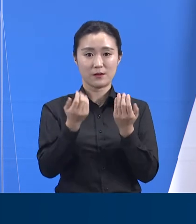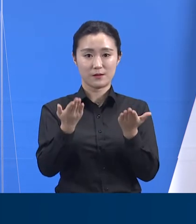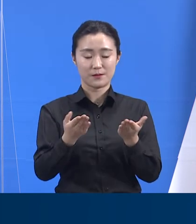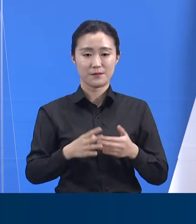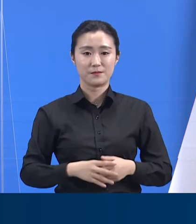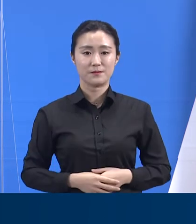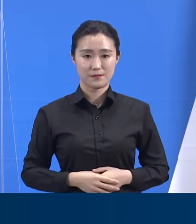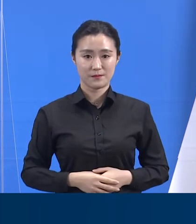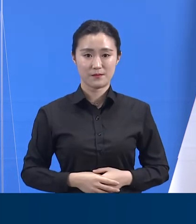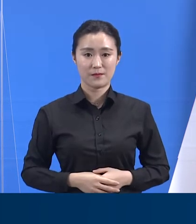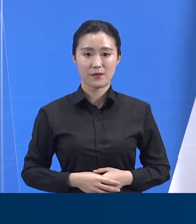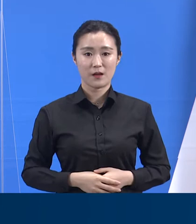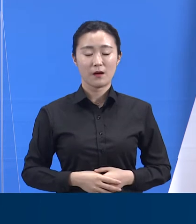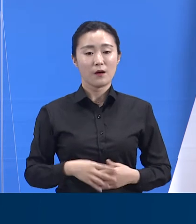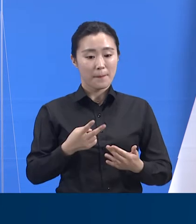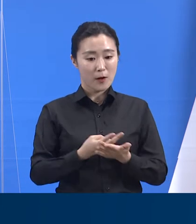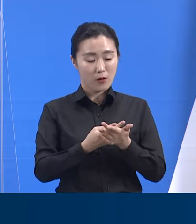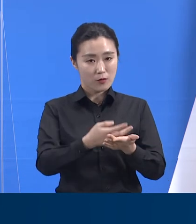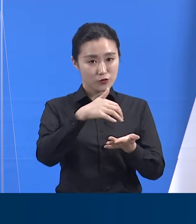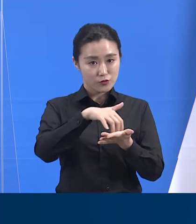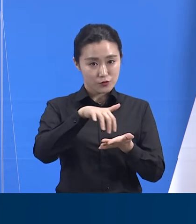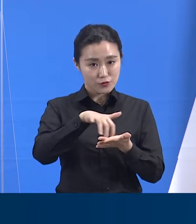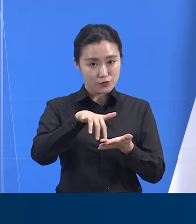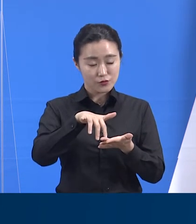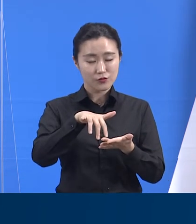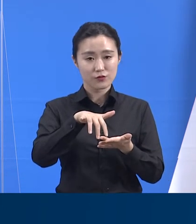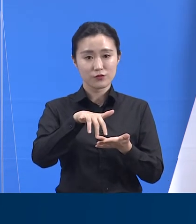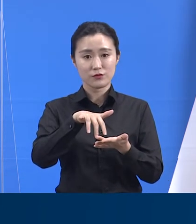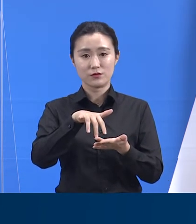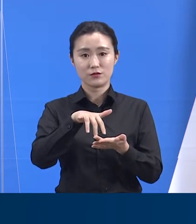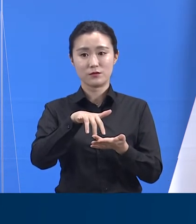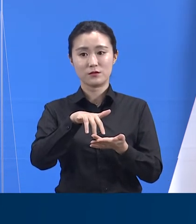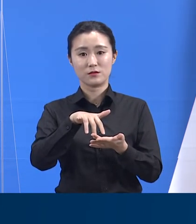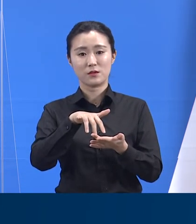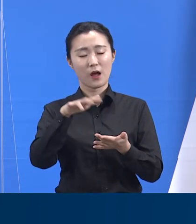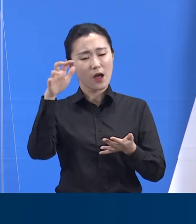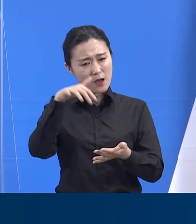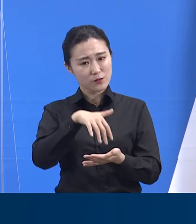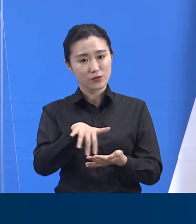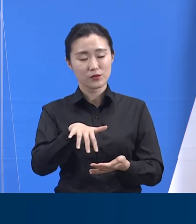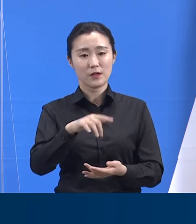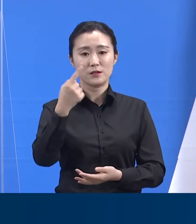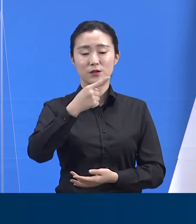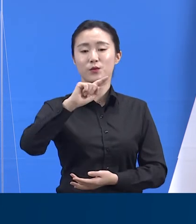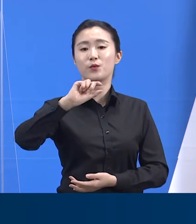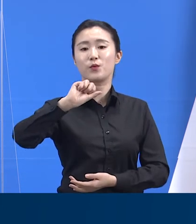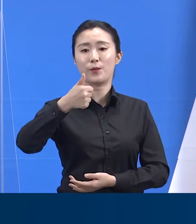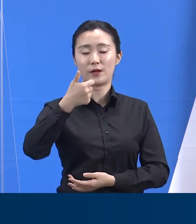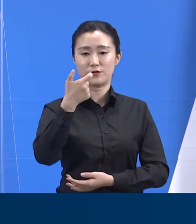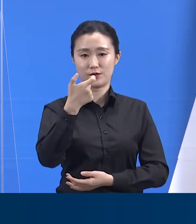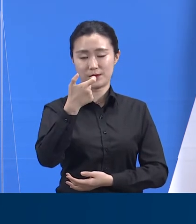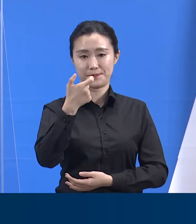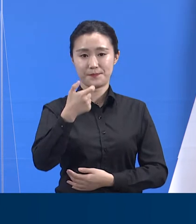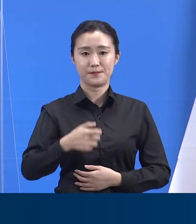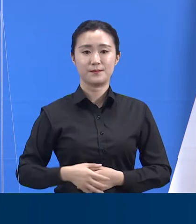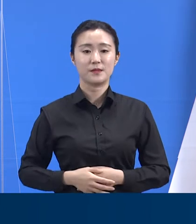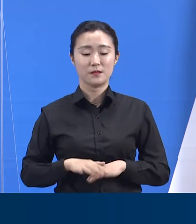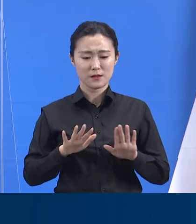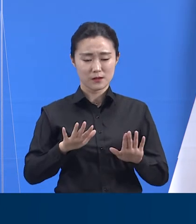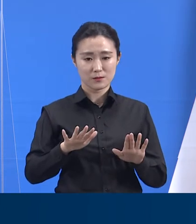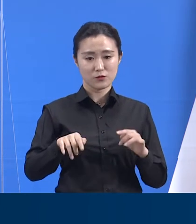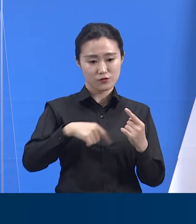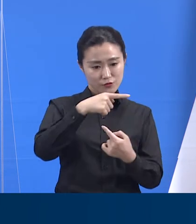중증 환자 병상을 합한 도내 의료기관 확보 병상은 총 1,560개입니다. 현재 병상